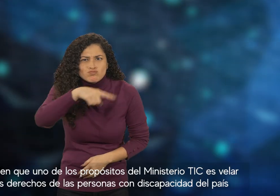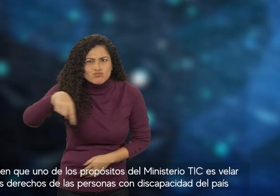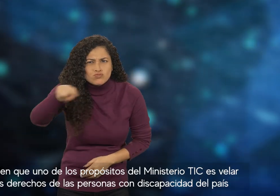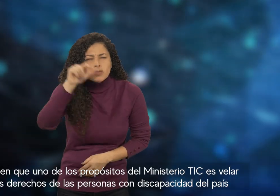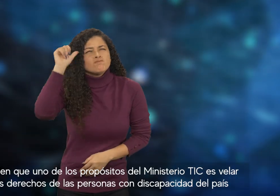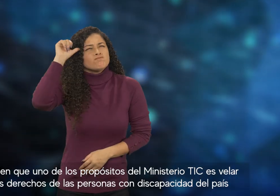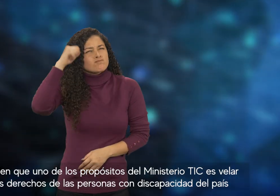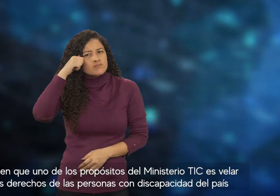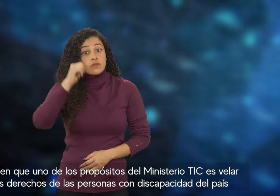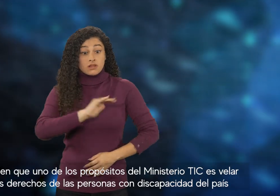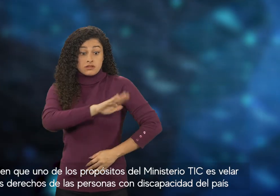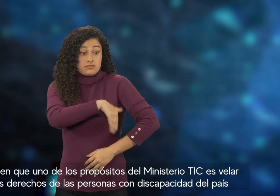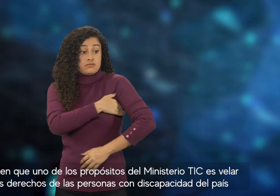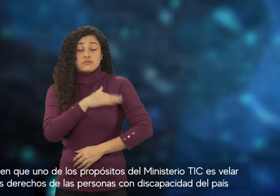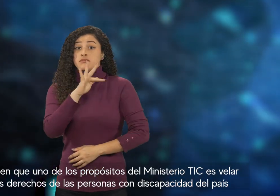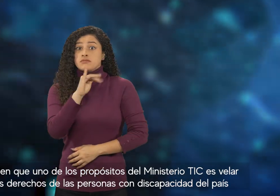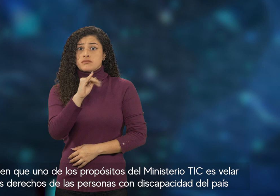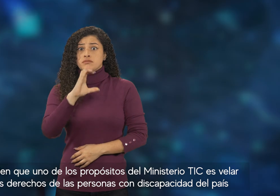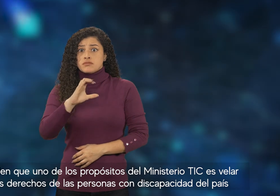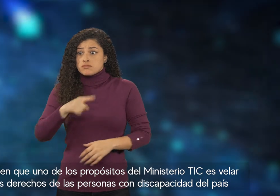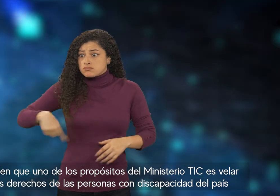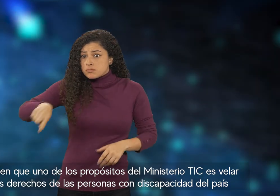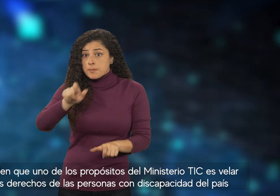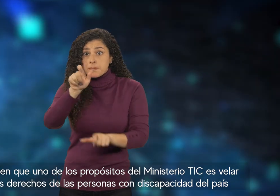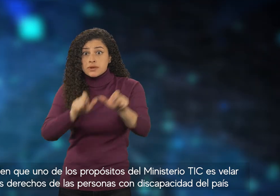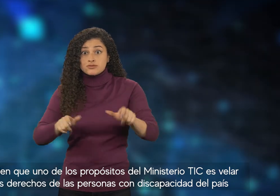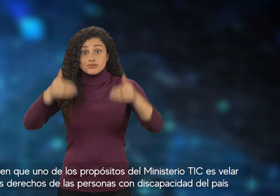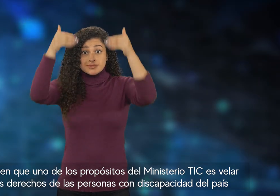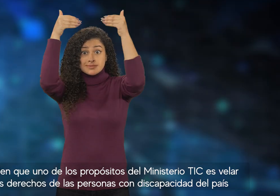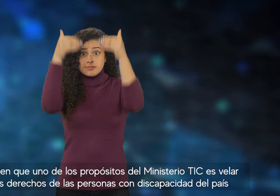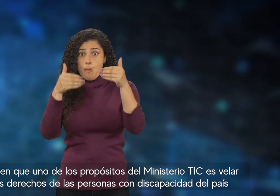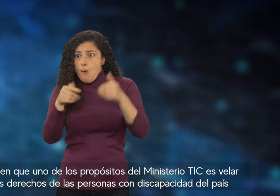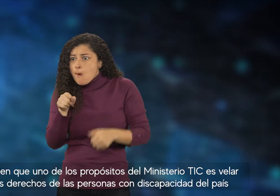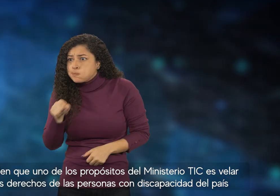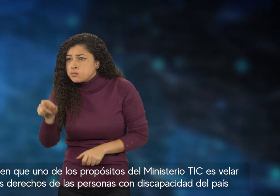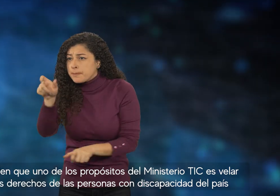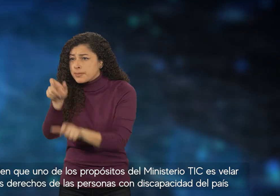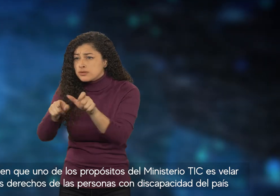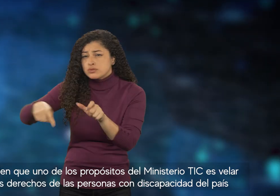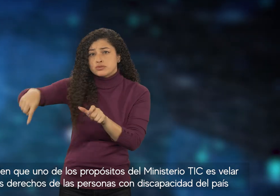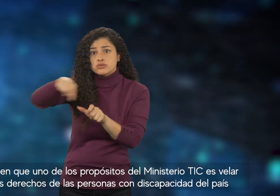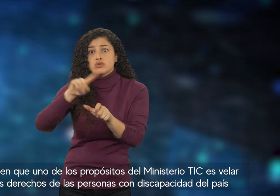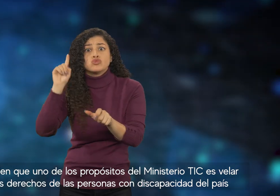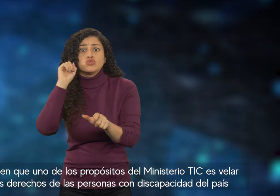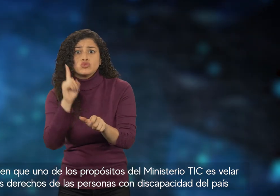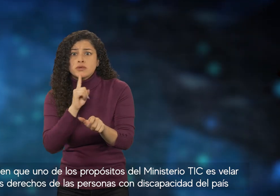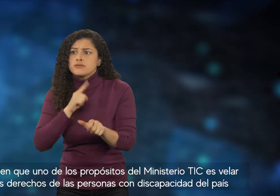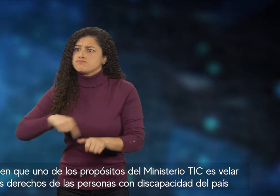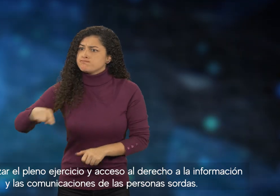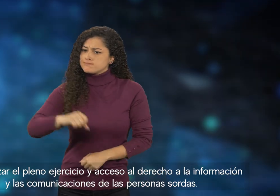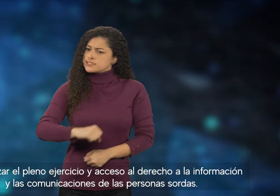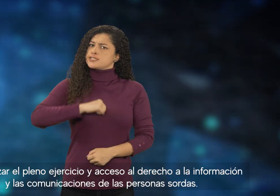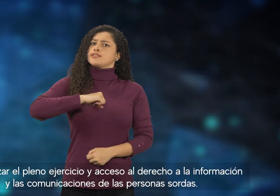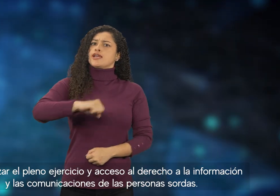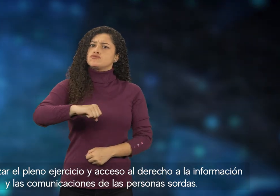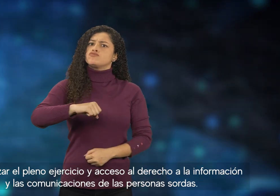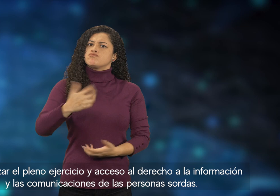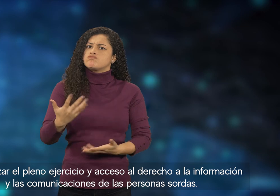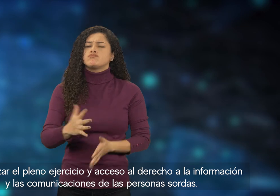Recuerden que uno de los propósitos del Ministerio TIC es velar por los derechos de las personas con discapacidad del país y garantizar el pleno